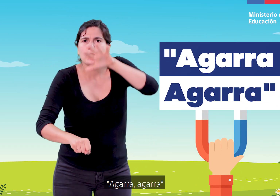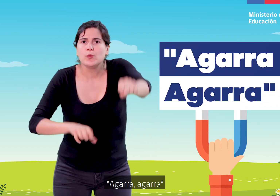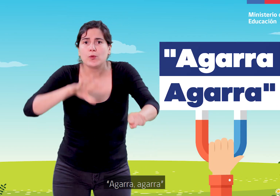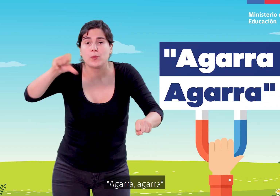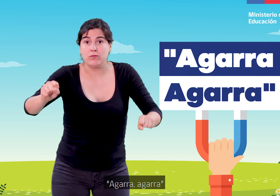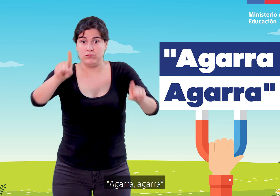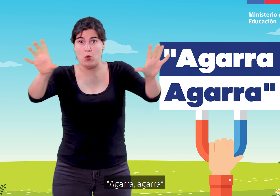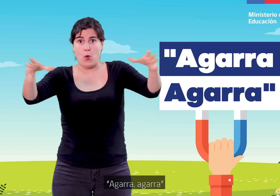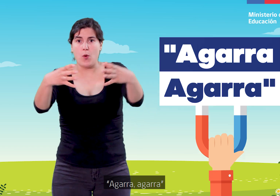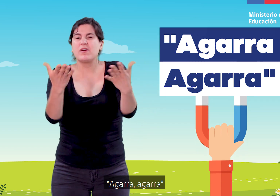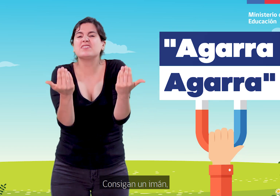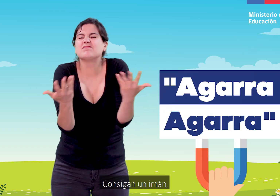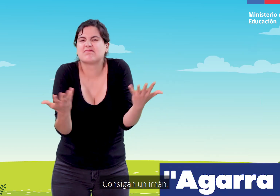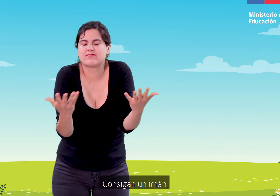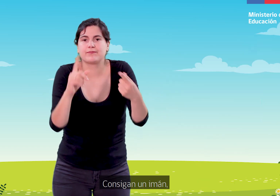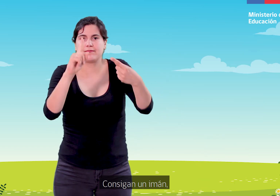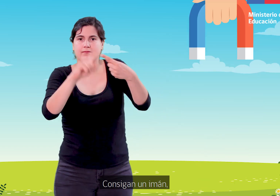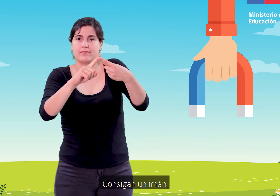Agarra, agarra. Consigan un imán,